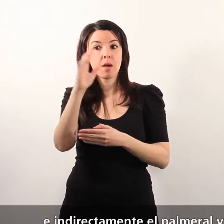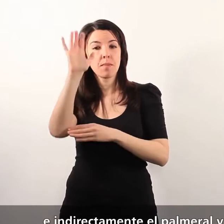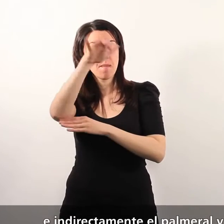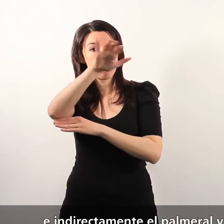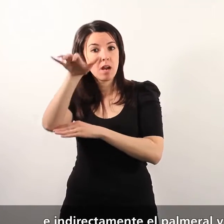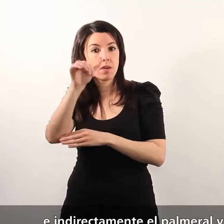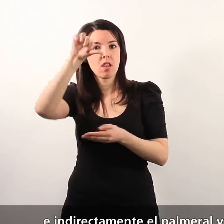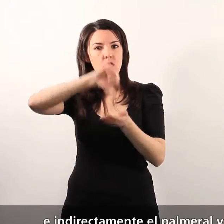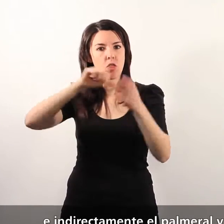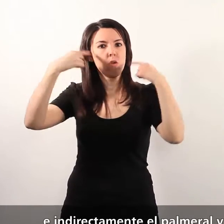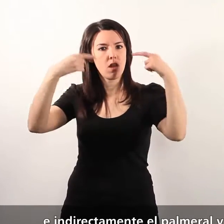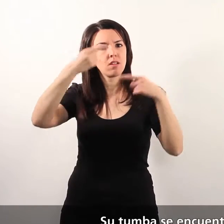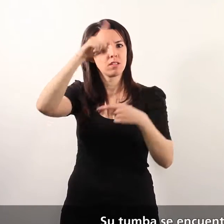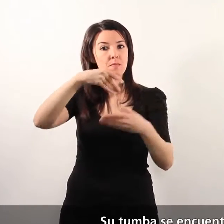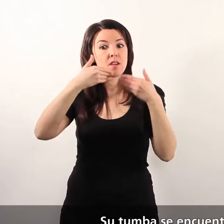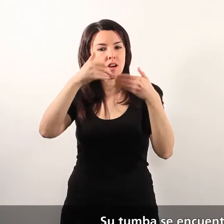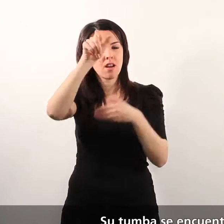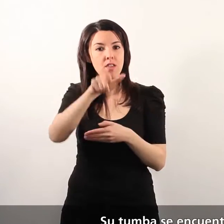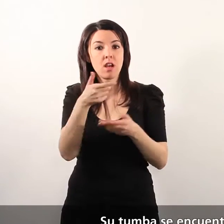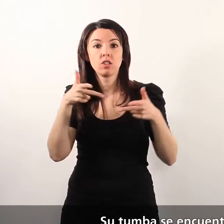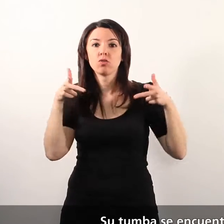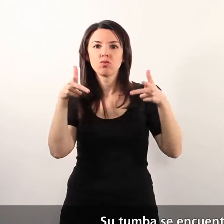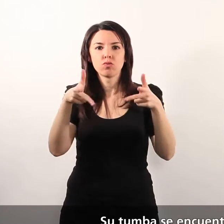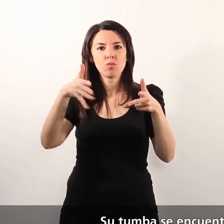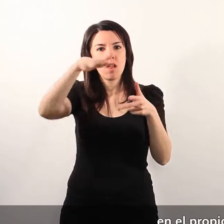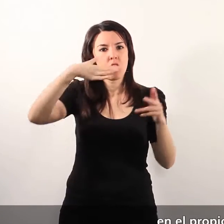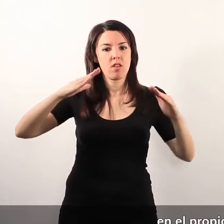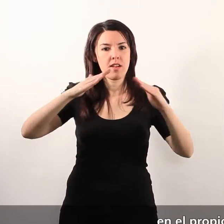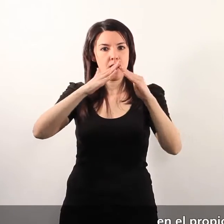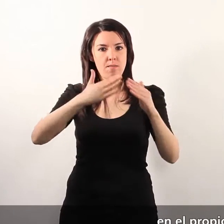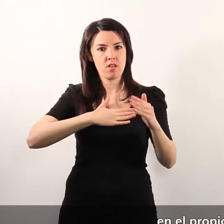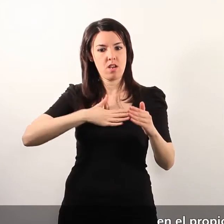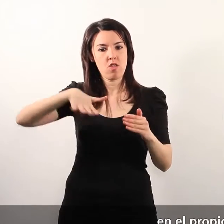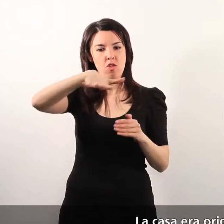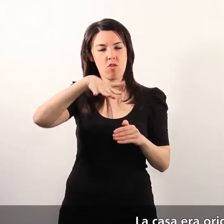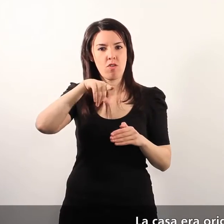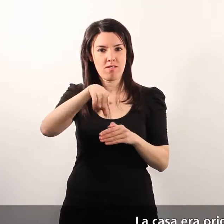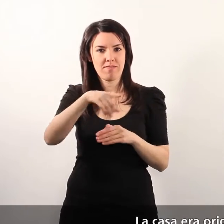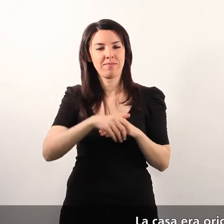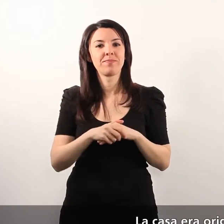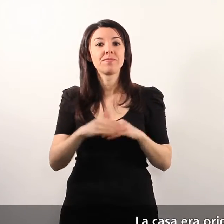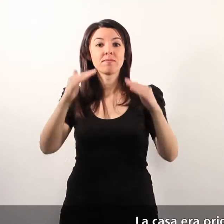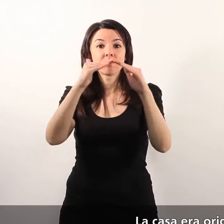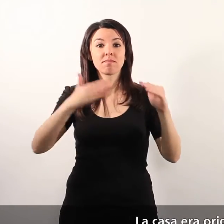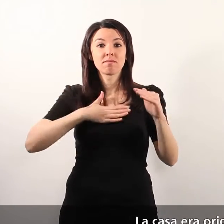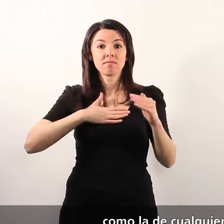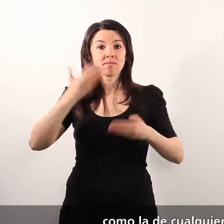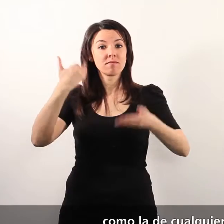la propia ciudad de Elche. Su tumba se encuentra en una capilla en el propio lugar. La casa era originalmente como la